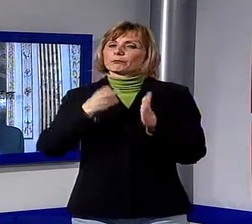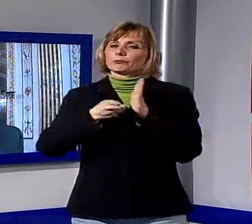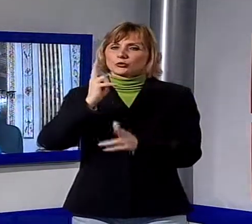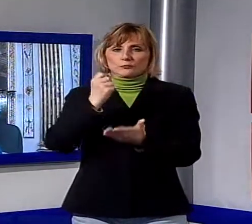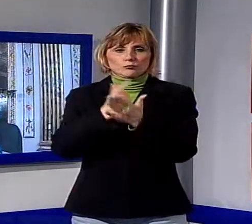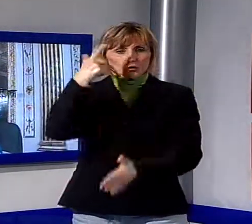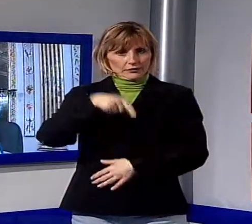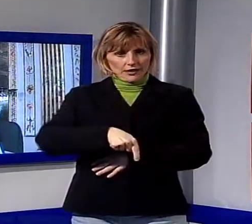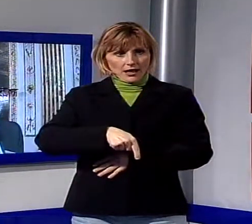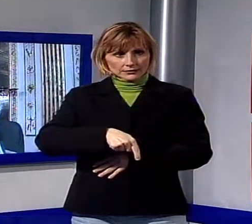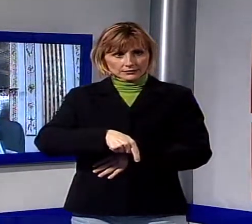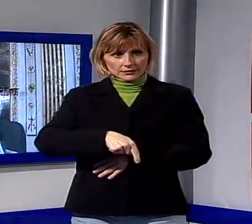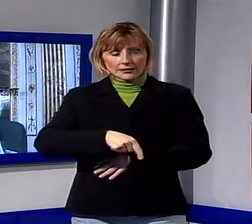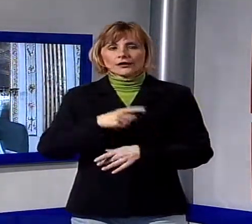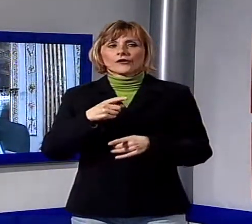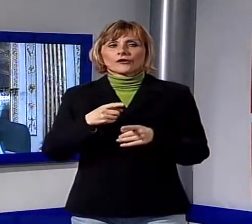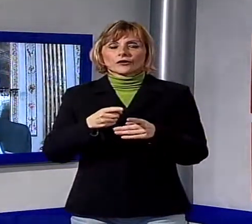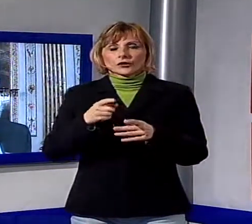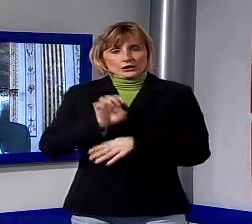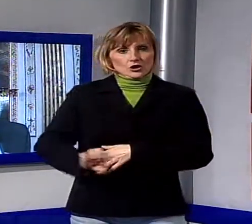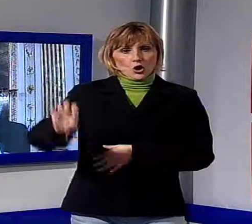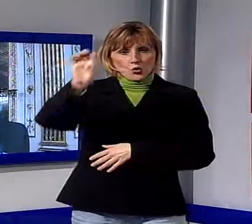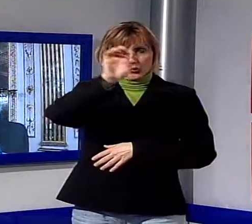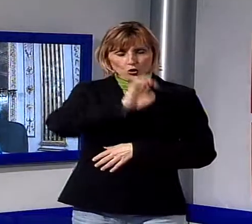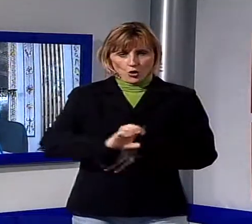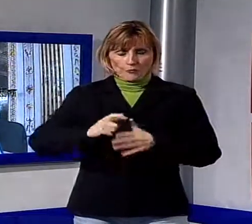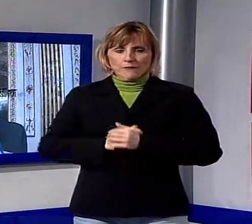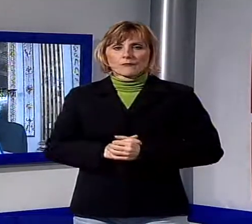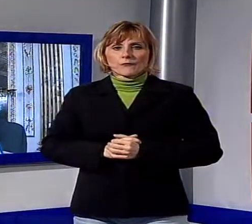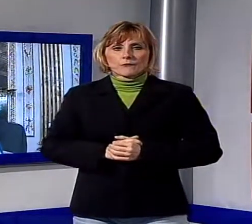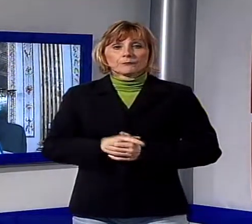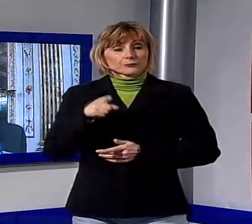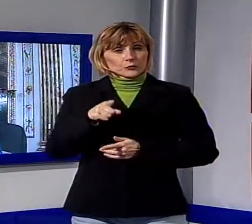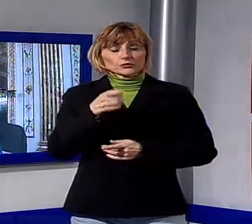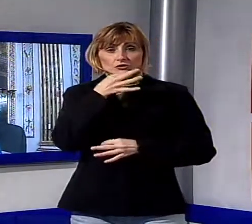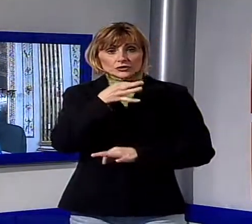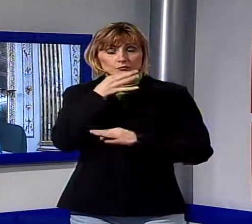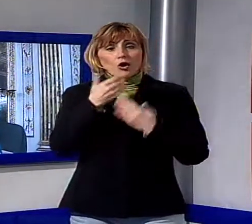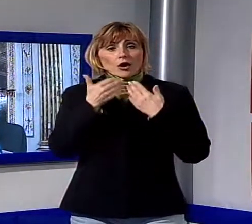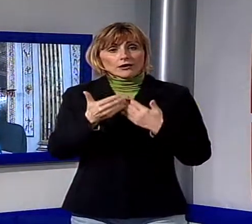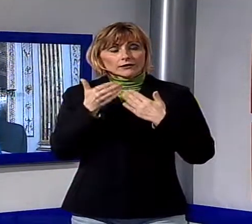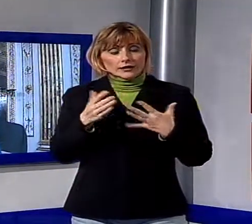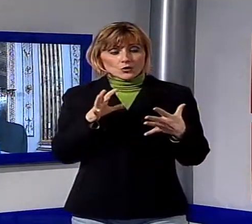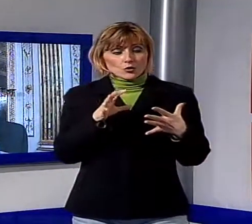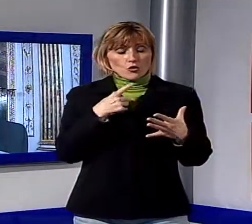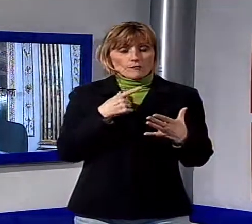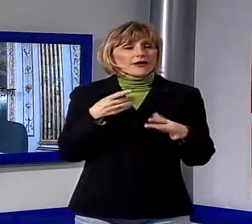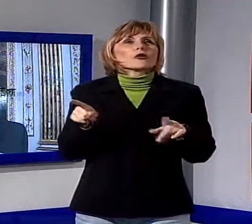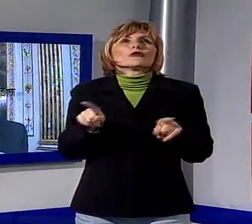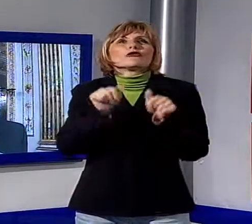fine dell'inverno e l'inizio della primavera in Europa e sicuramente questo è possibile grazie all'unione e al matrimonio tra il